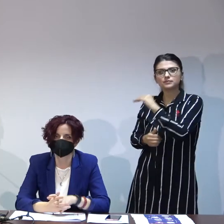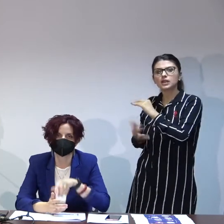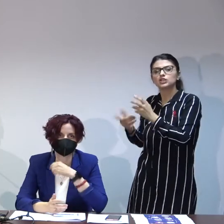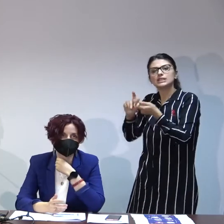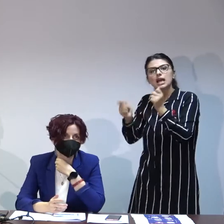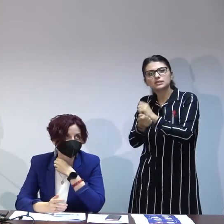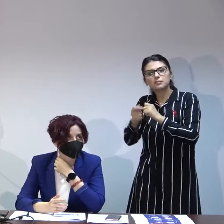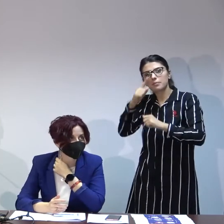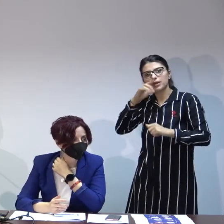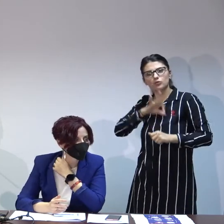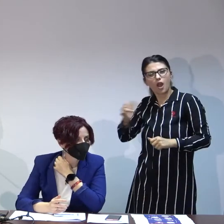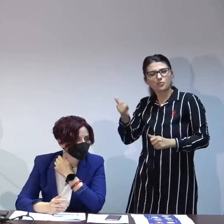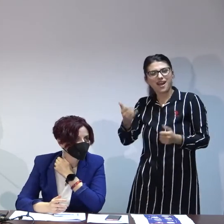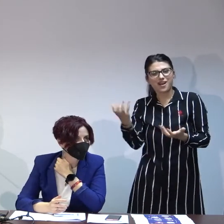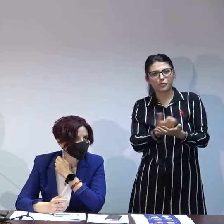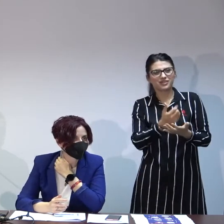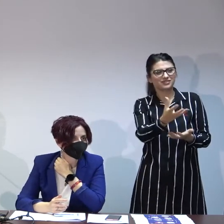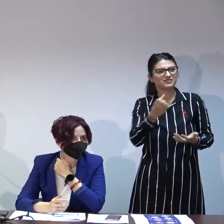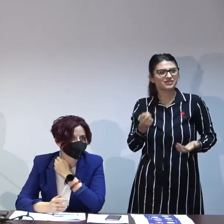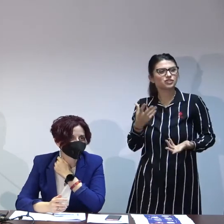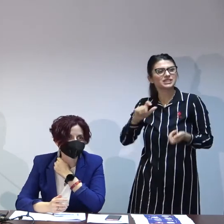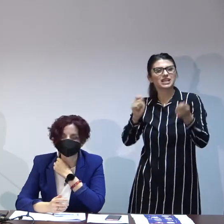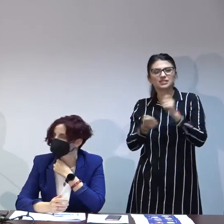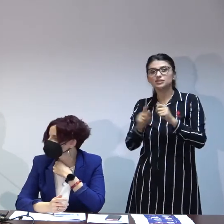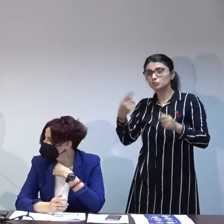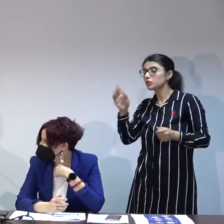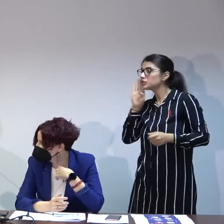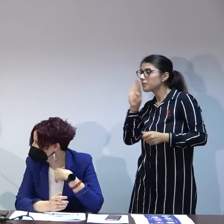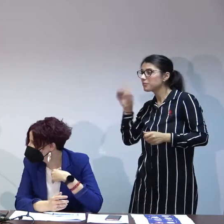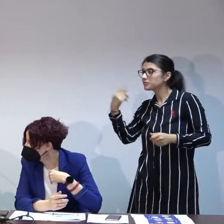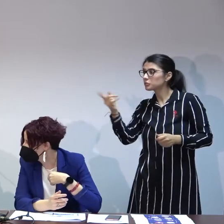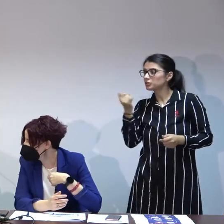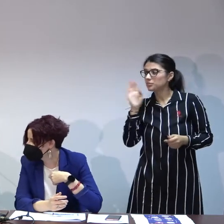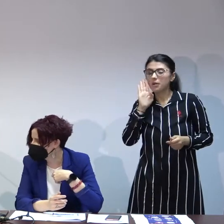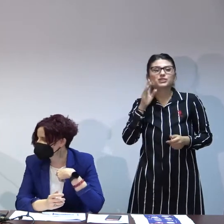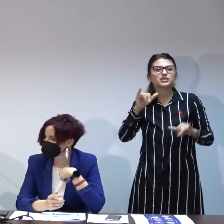băiețelul dumneavoastră de când v-ați adoptat? Ne spune și mama? Sigur